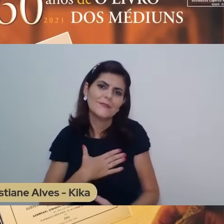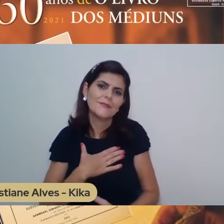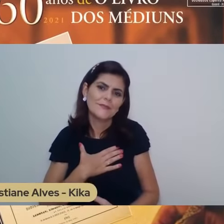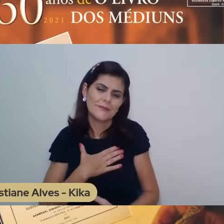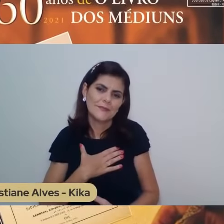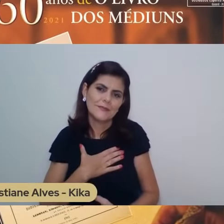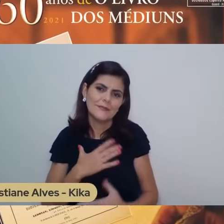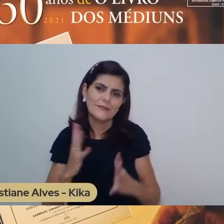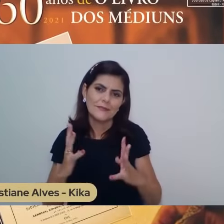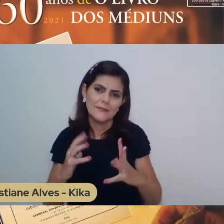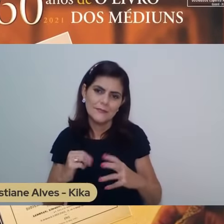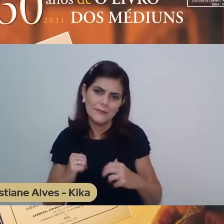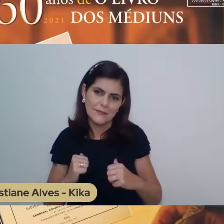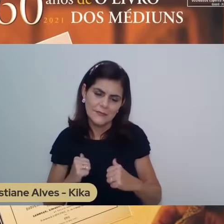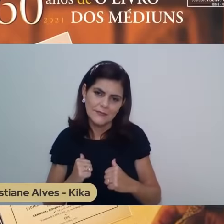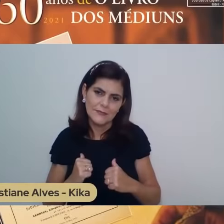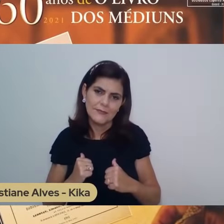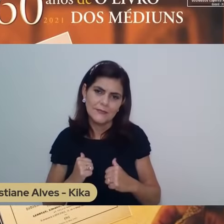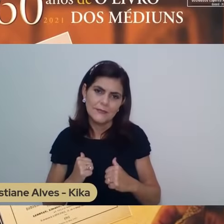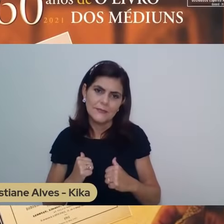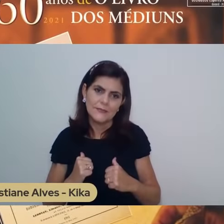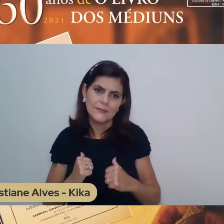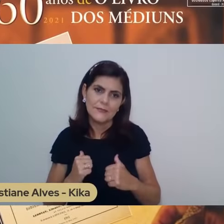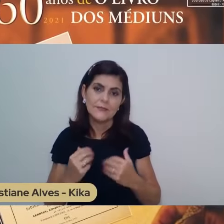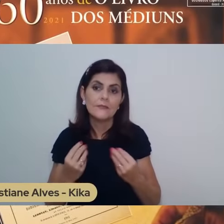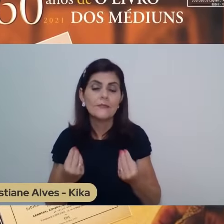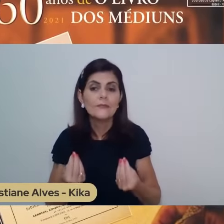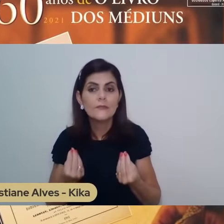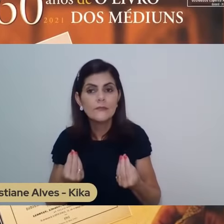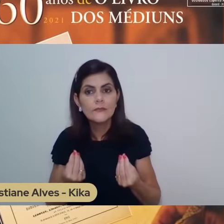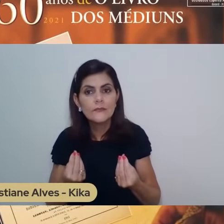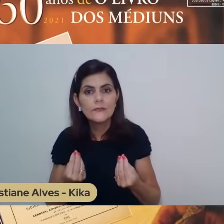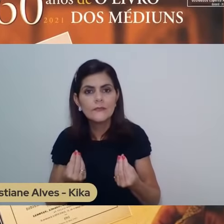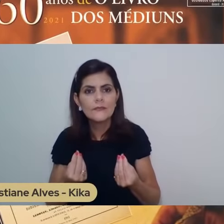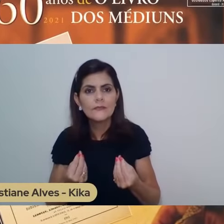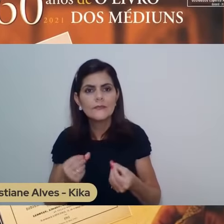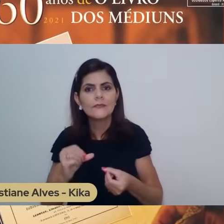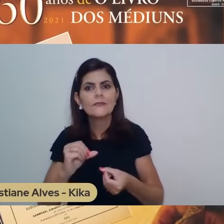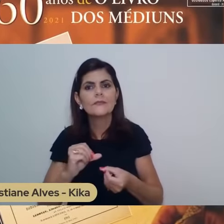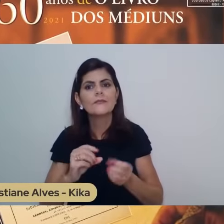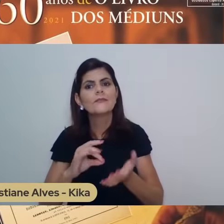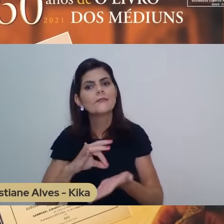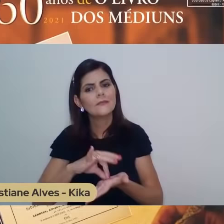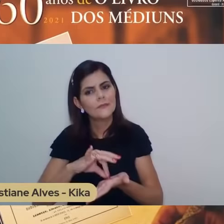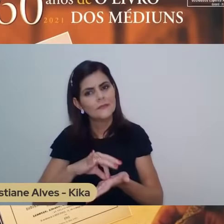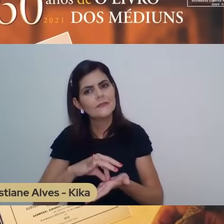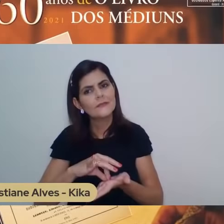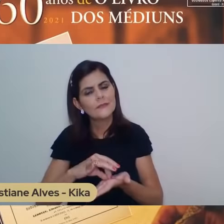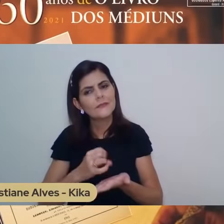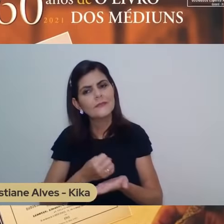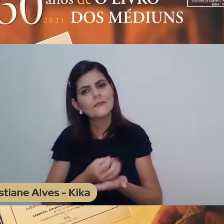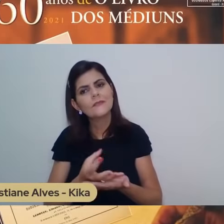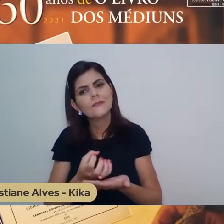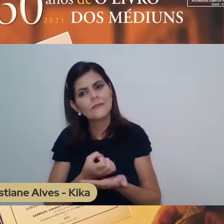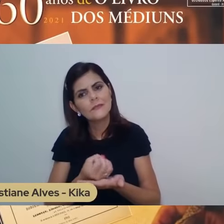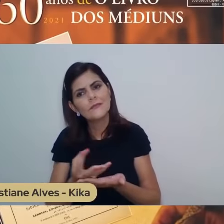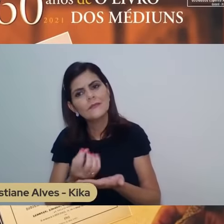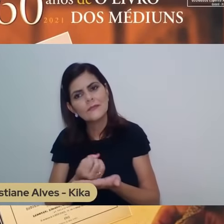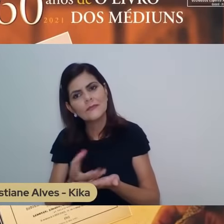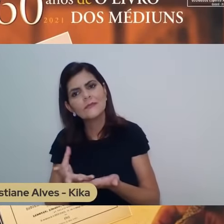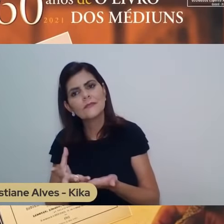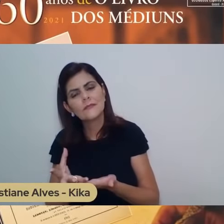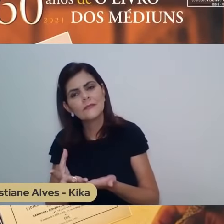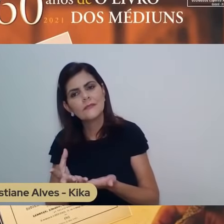Nada estaremos realmente contribuindo para a difusão da mensagem do evangelho se a